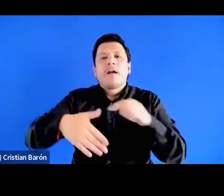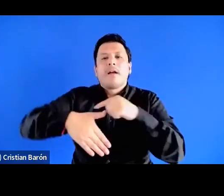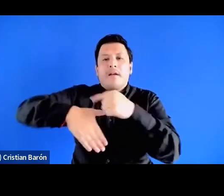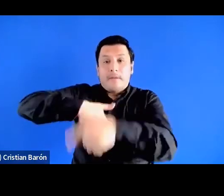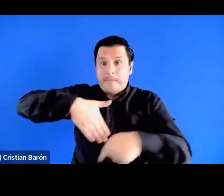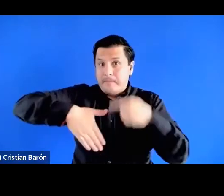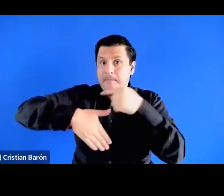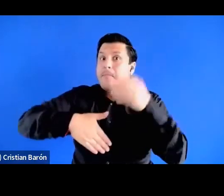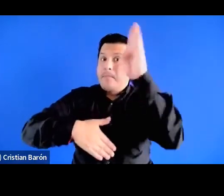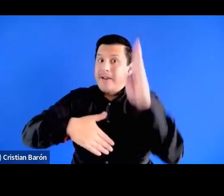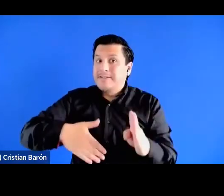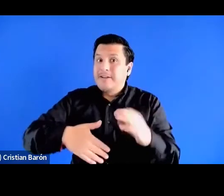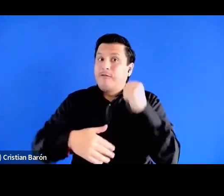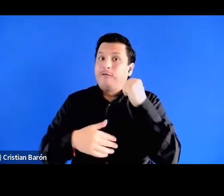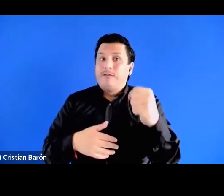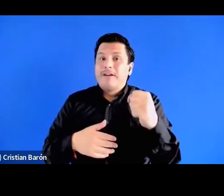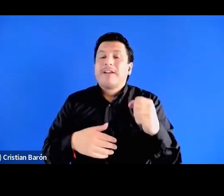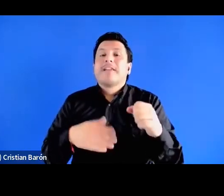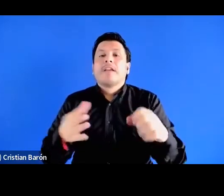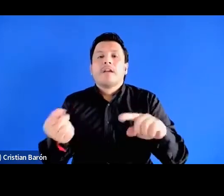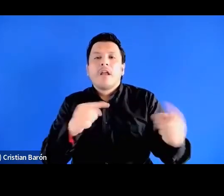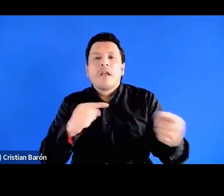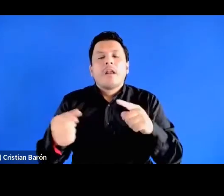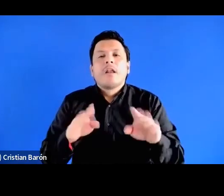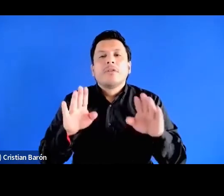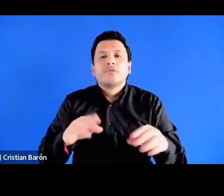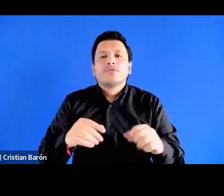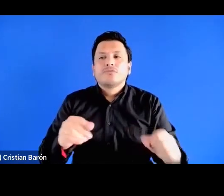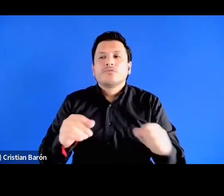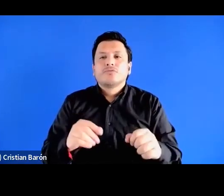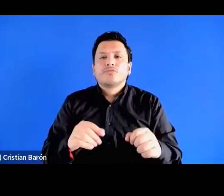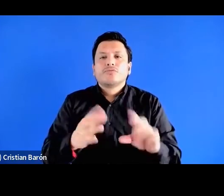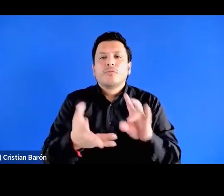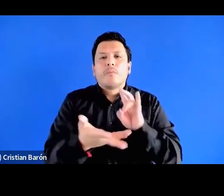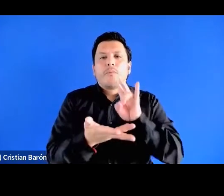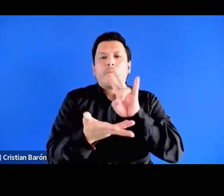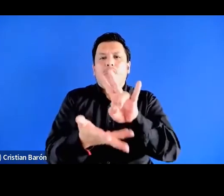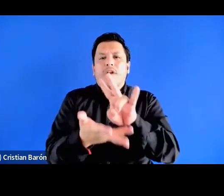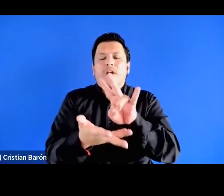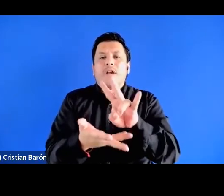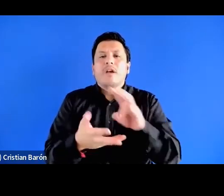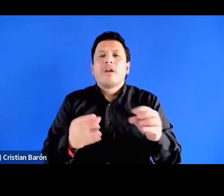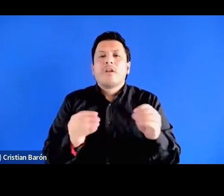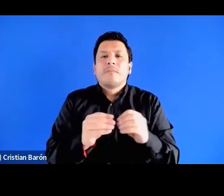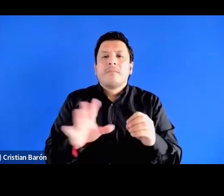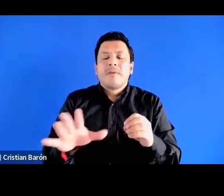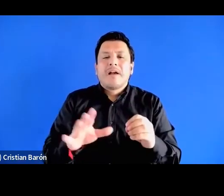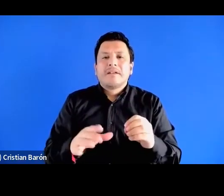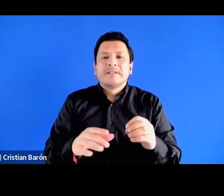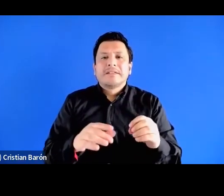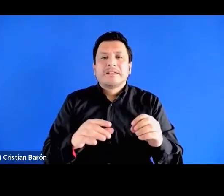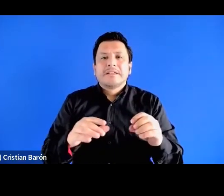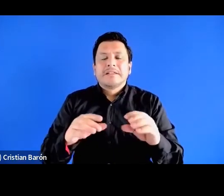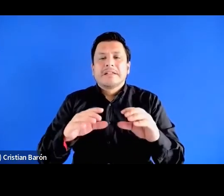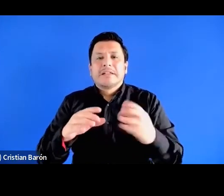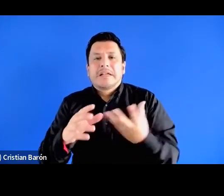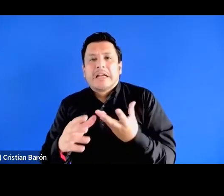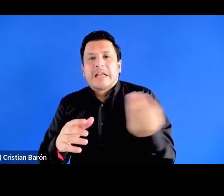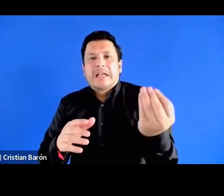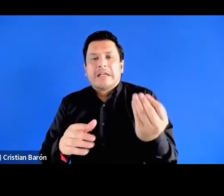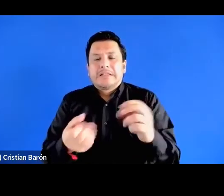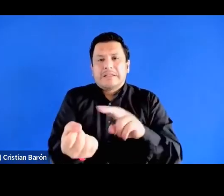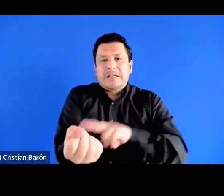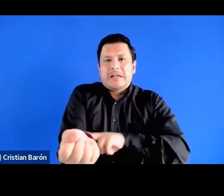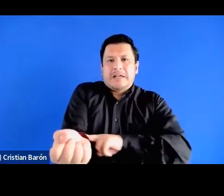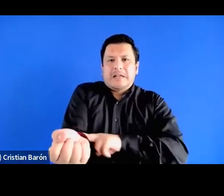fue bastante fuerte sobre este modelo de más clase es más clase que raza ¿no? o sea como se veían